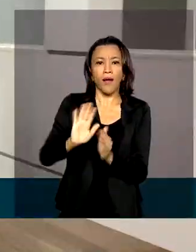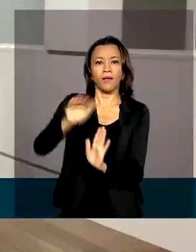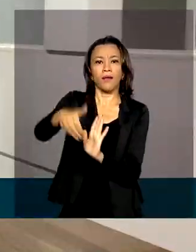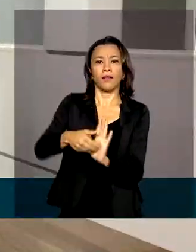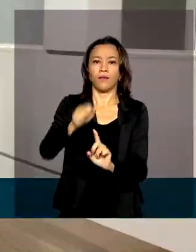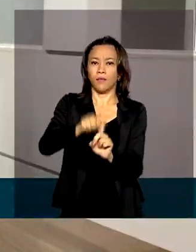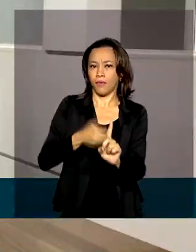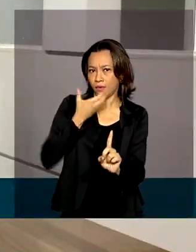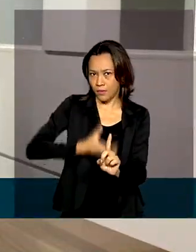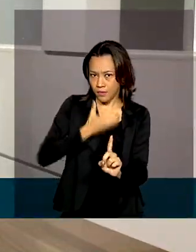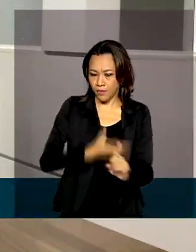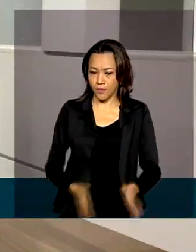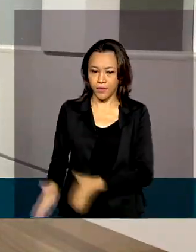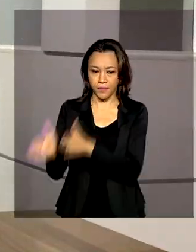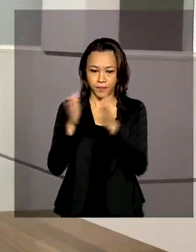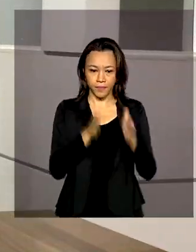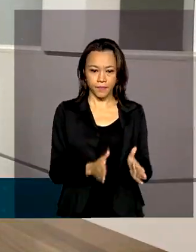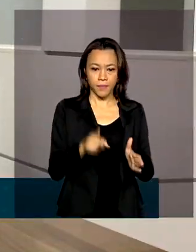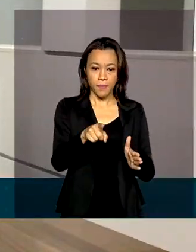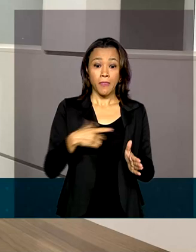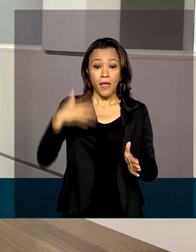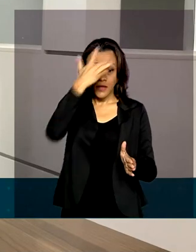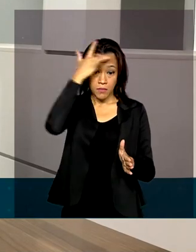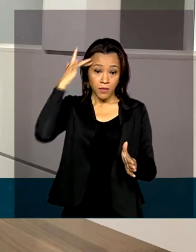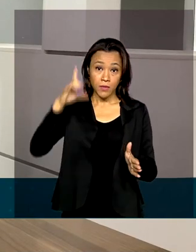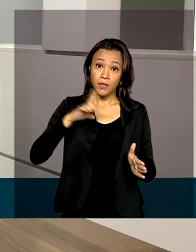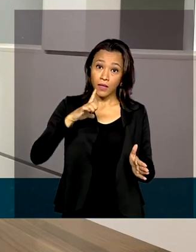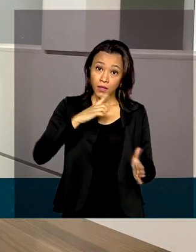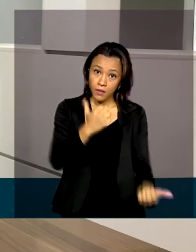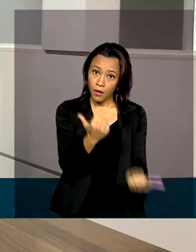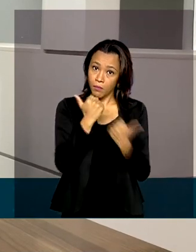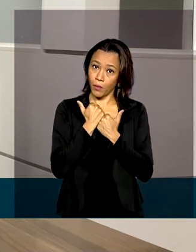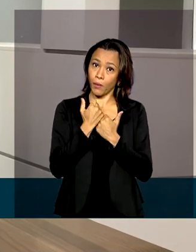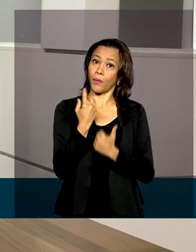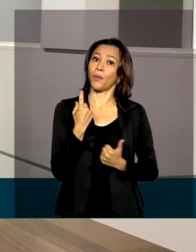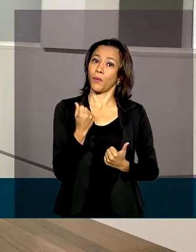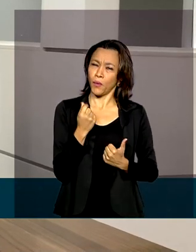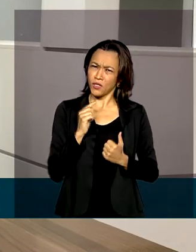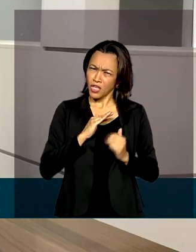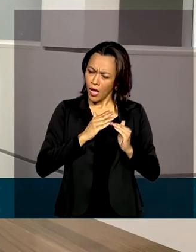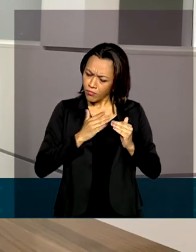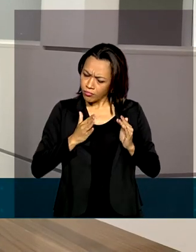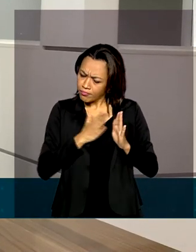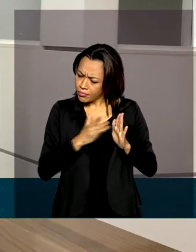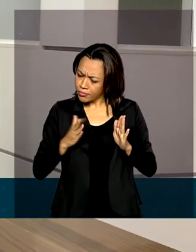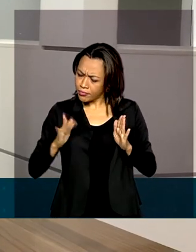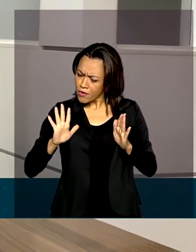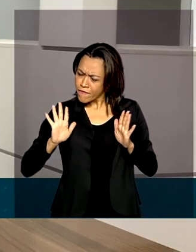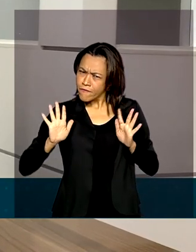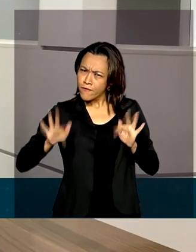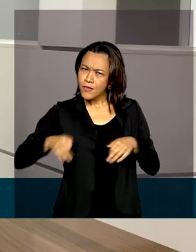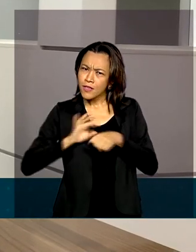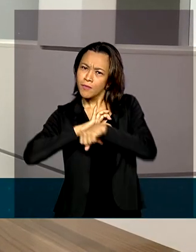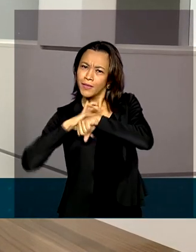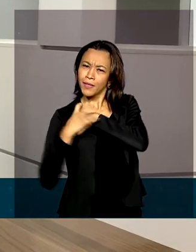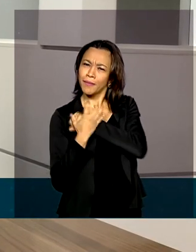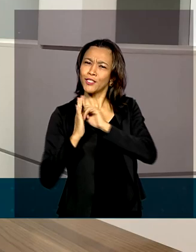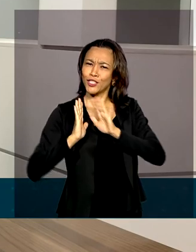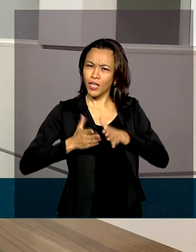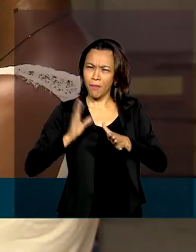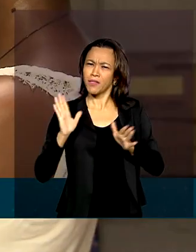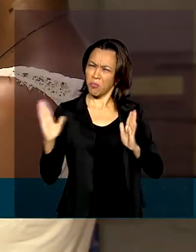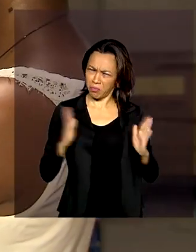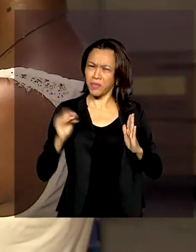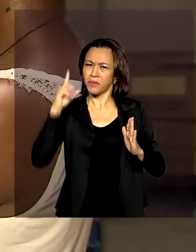O intuito é que essas pessoas tenham esse colchão de proteção, nesse finalzinho de pandemia, mas ainda num momento frágil, num momento